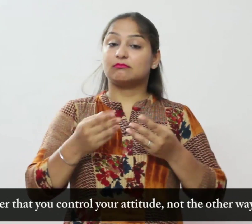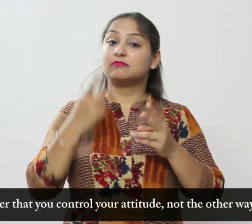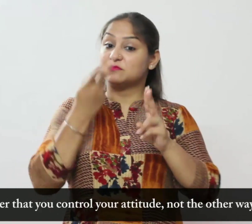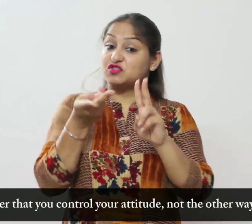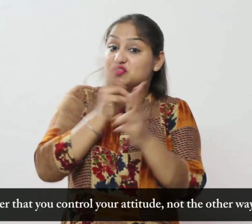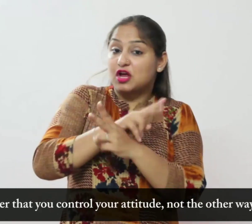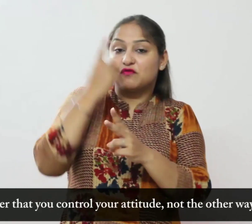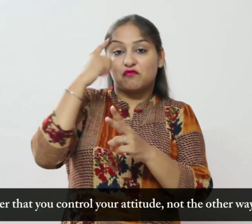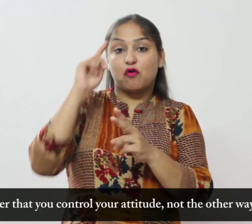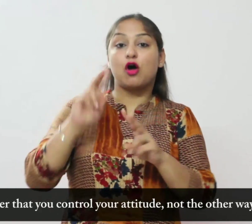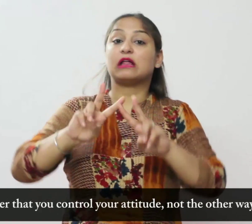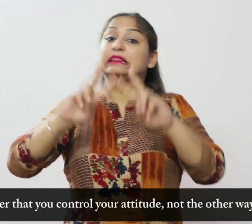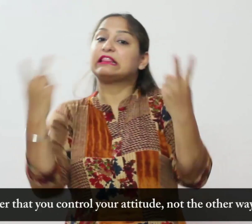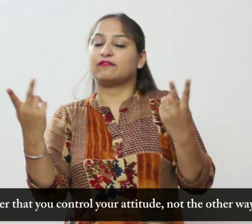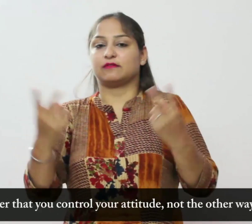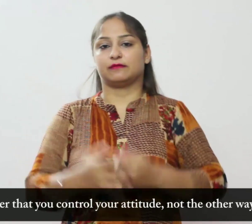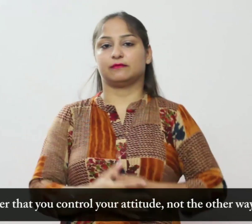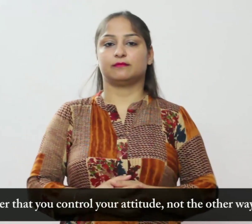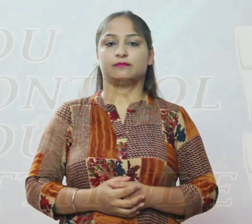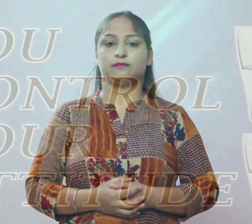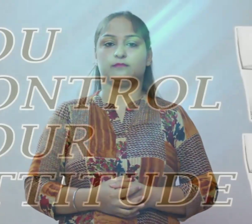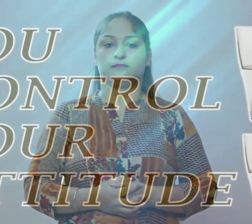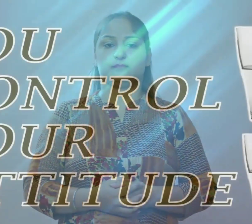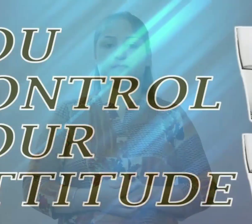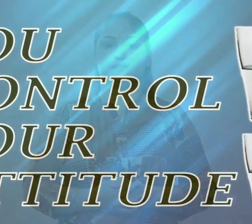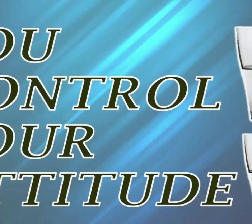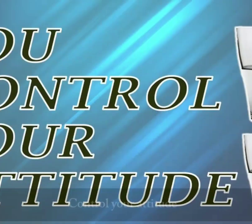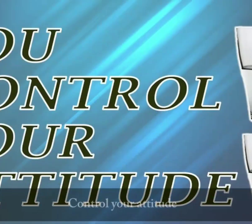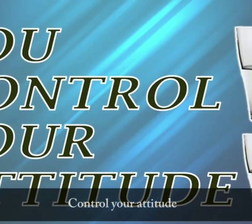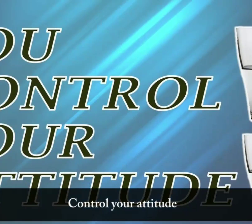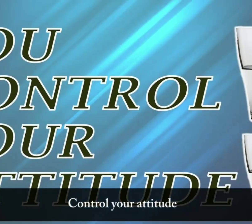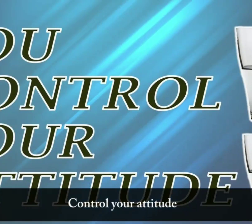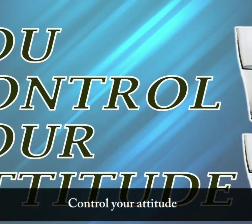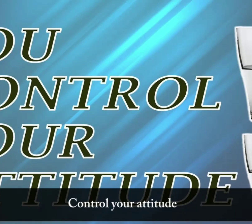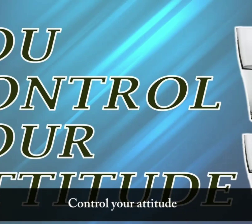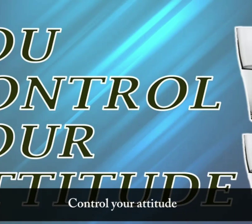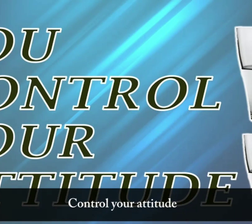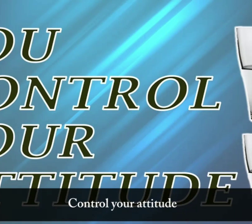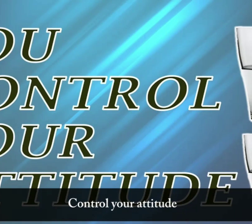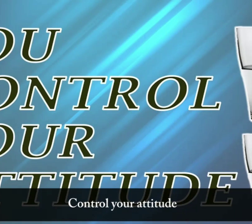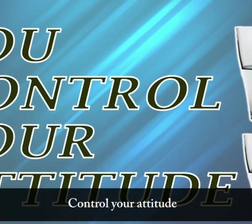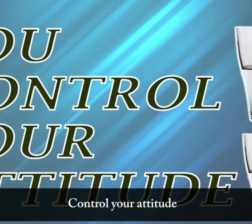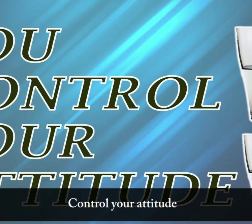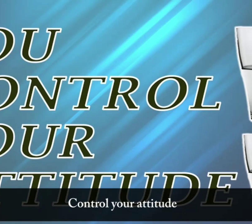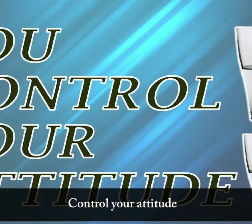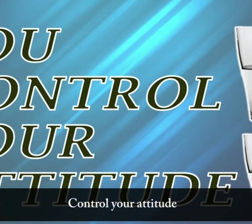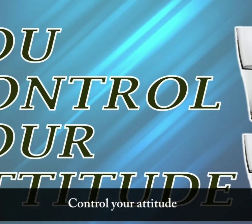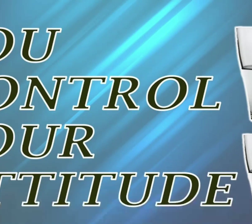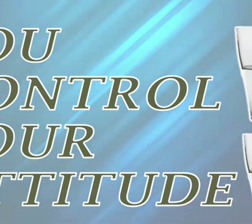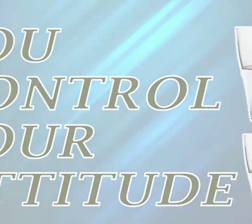करते हैं ना कि दूसरे तरीके से अपने दृष्टिकोंड पर नियंत्रित रखें